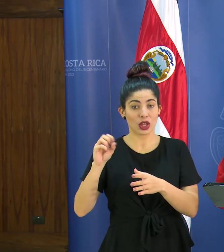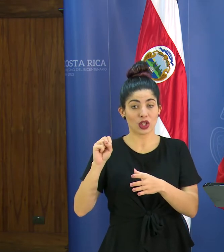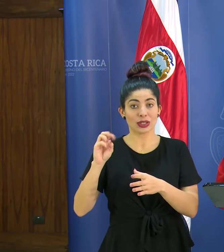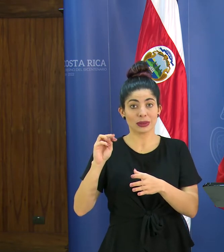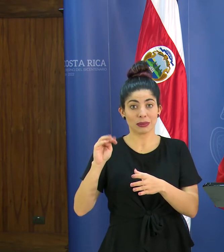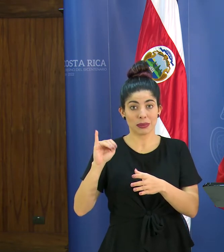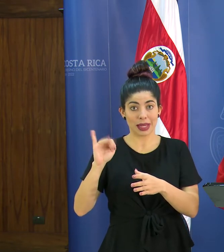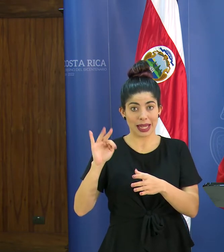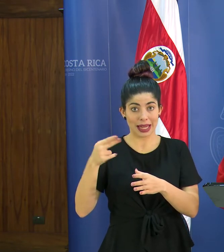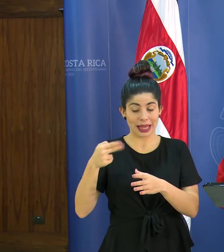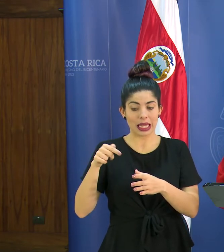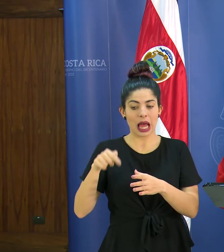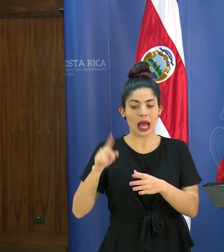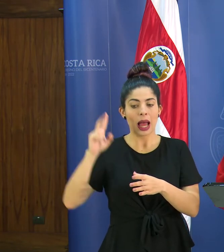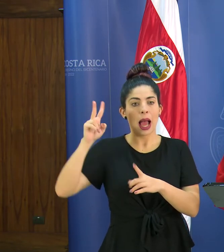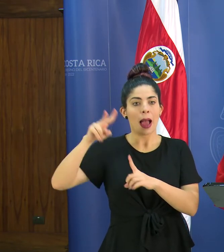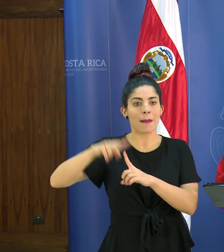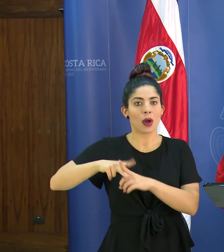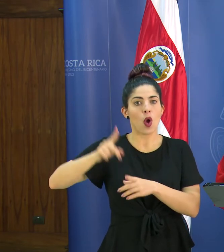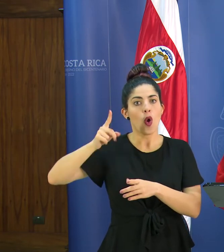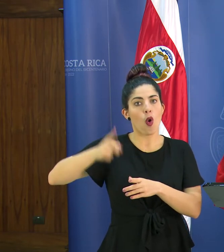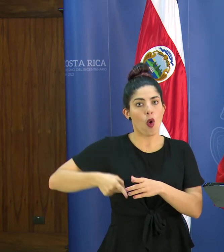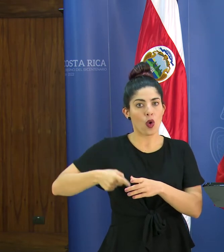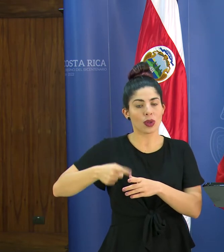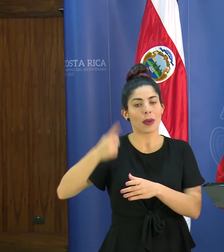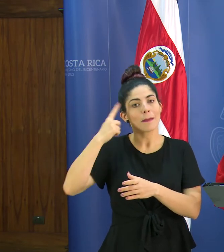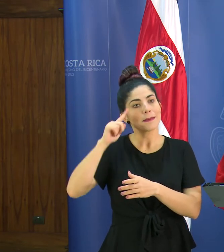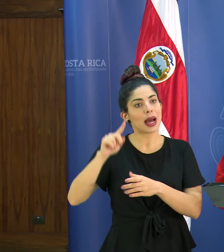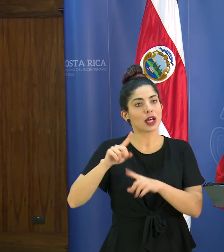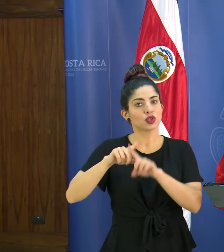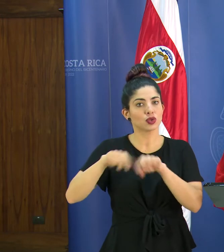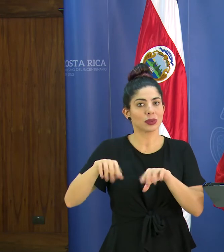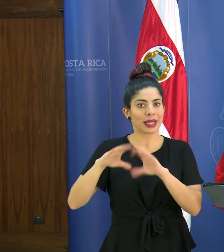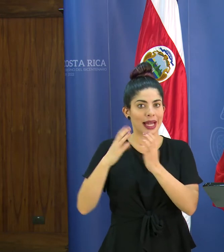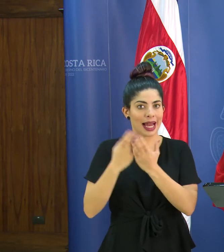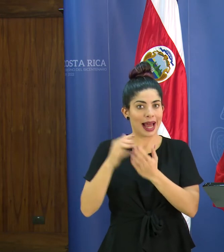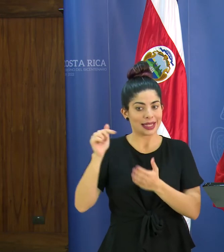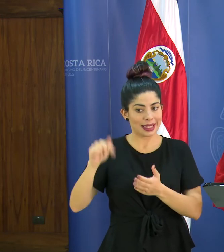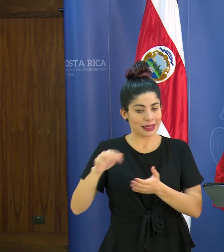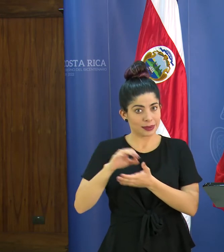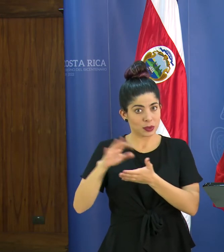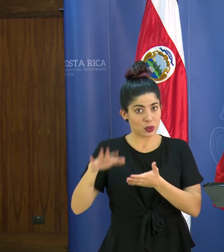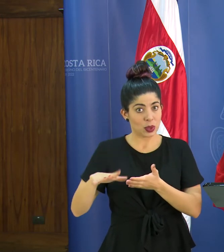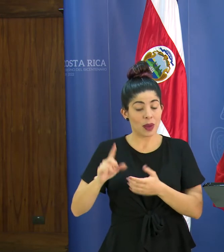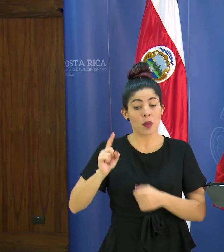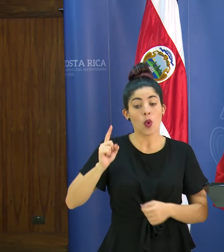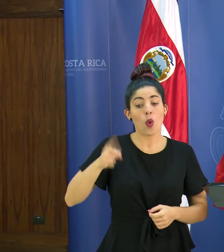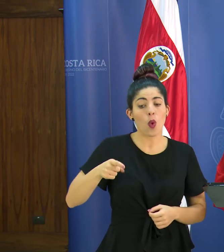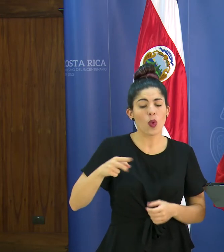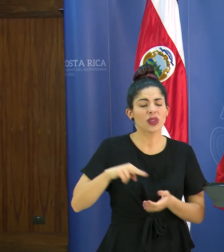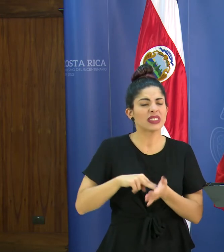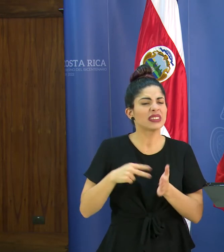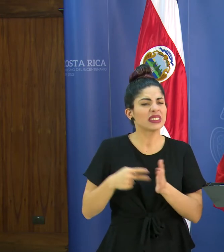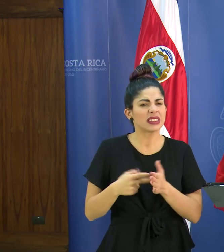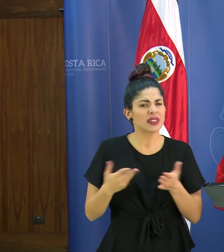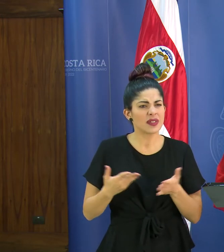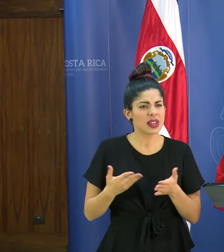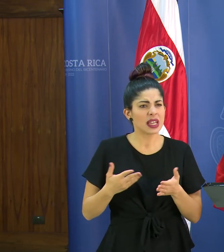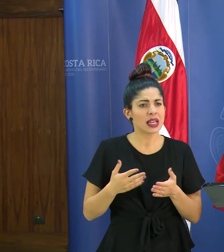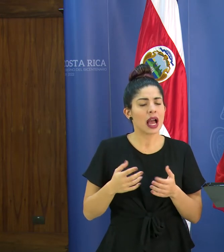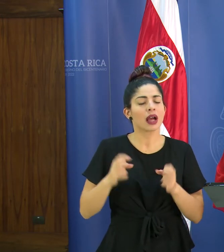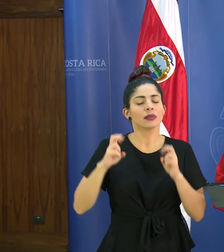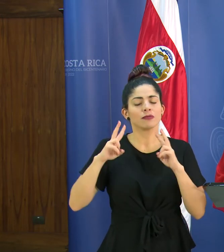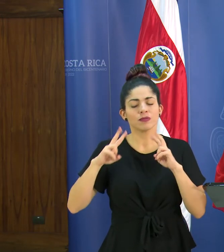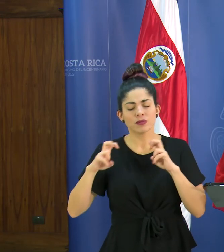está generando una orden sanitaria para suspender las clases en ese centro educativo la orden sanitaria lo que contempla es una